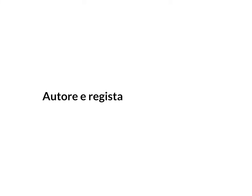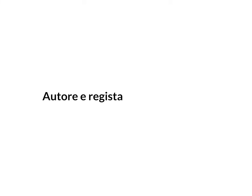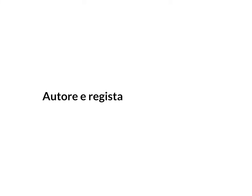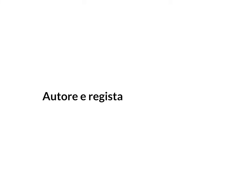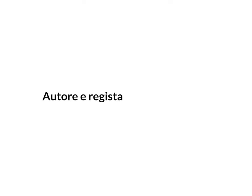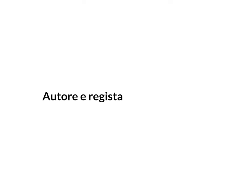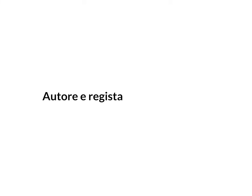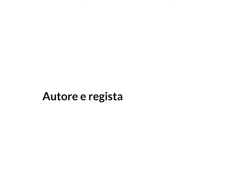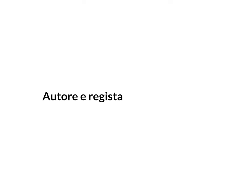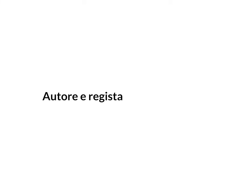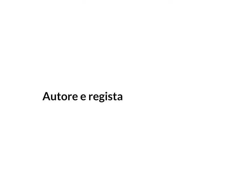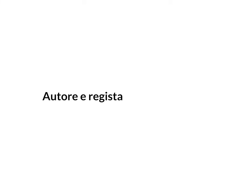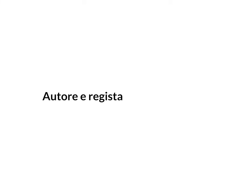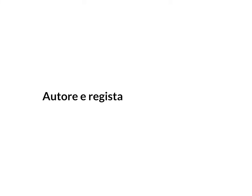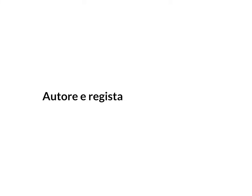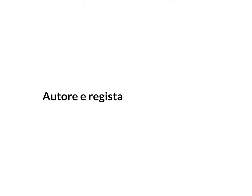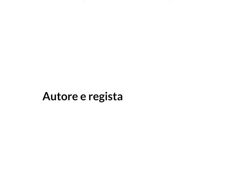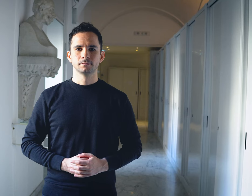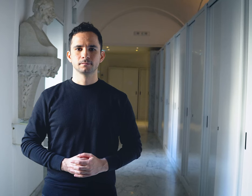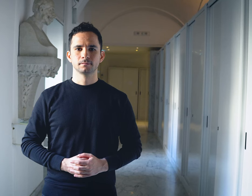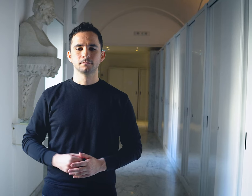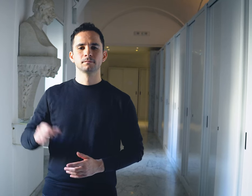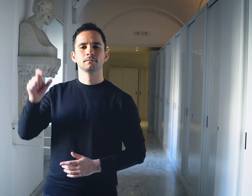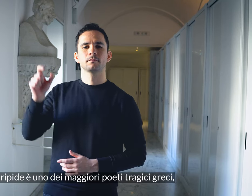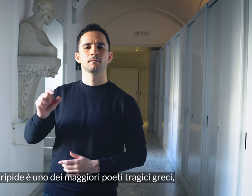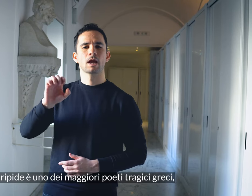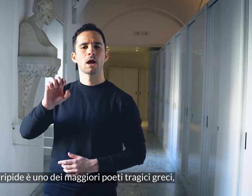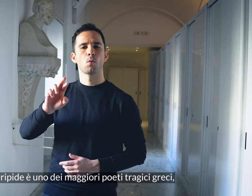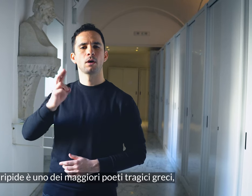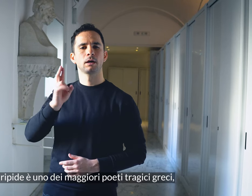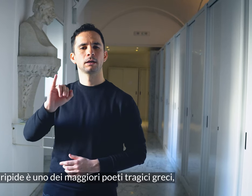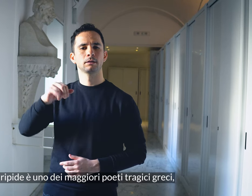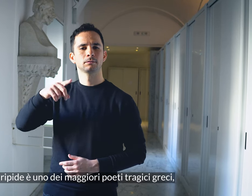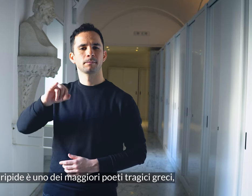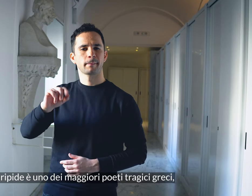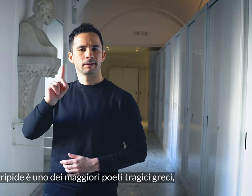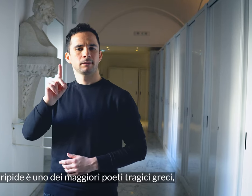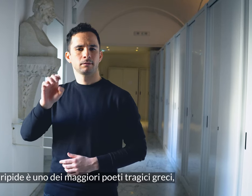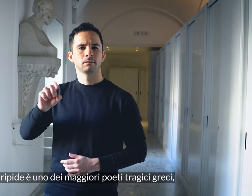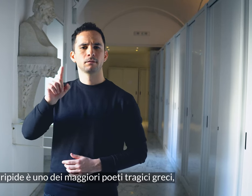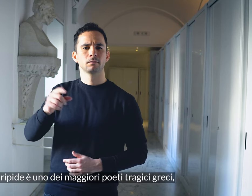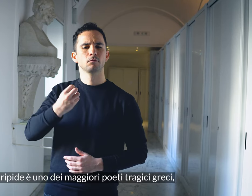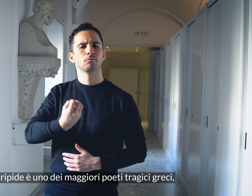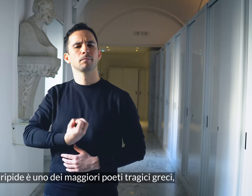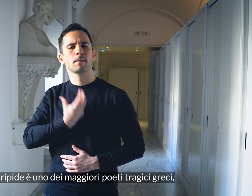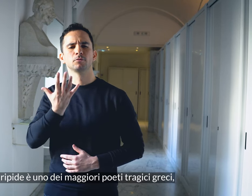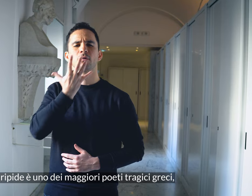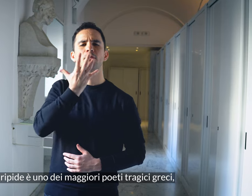Autore e regista Euripide è uno dei maggiori poeti